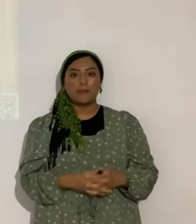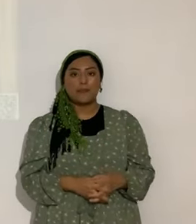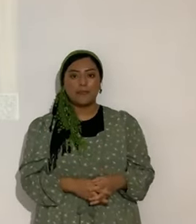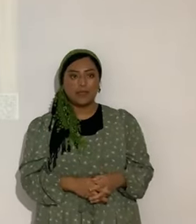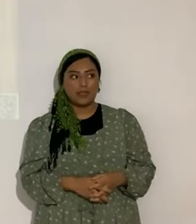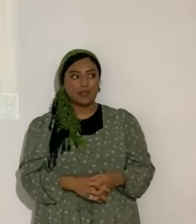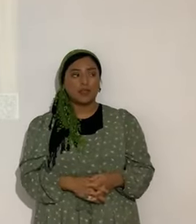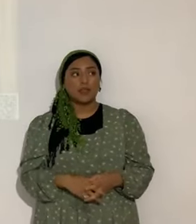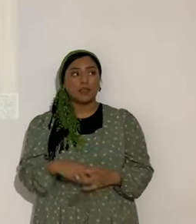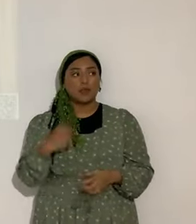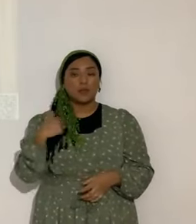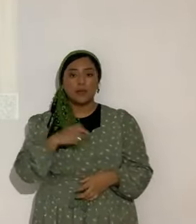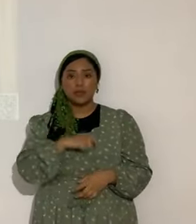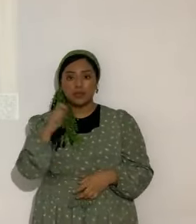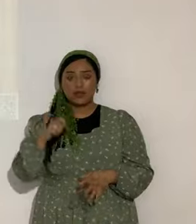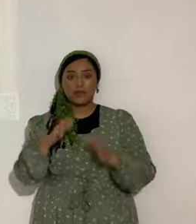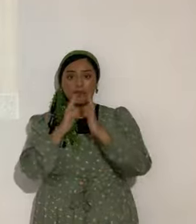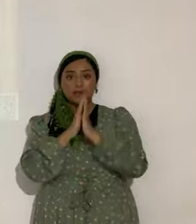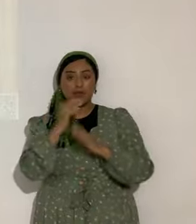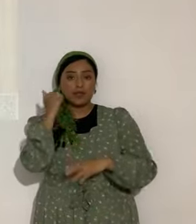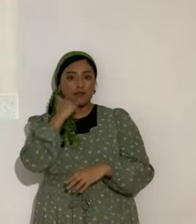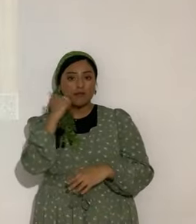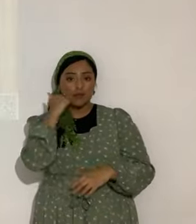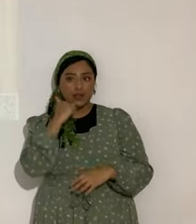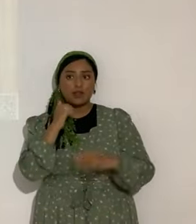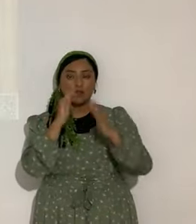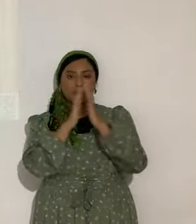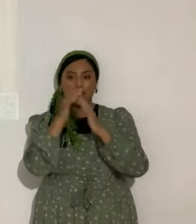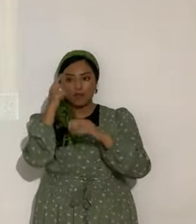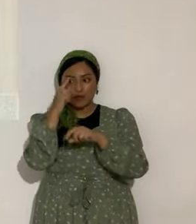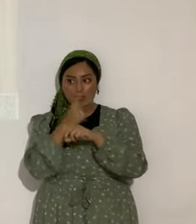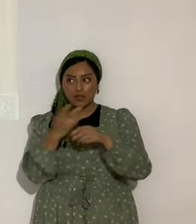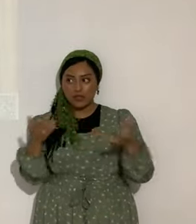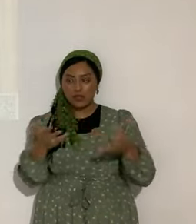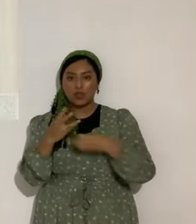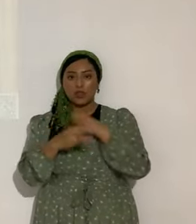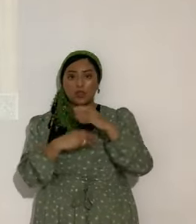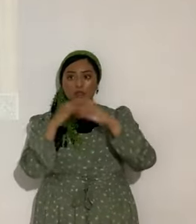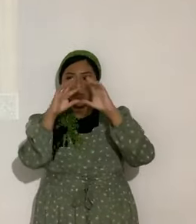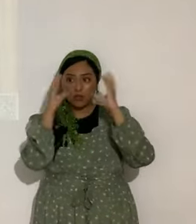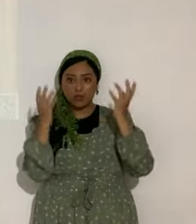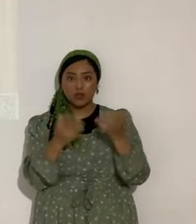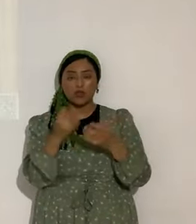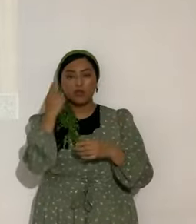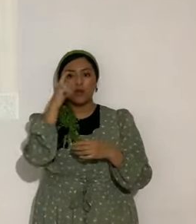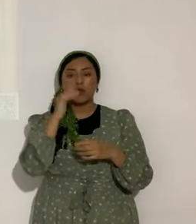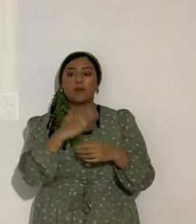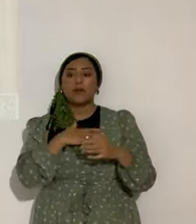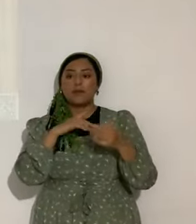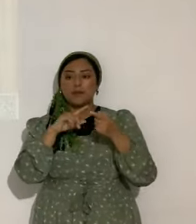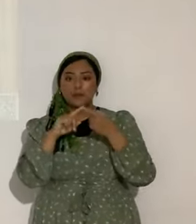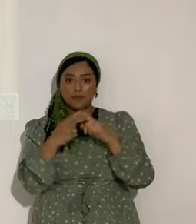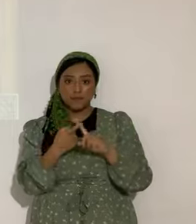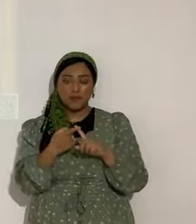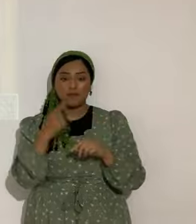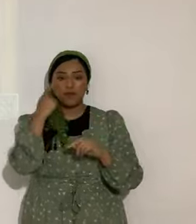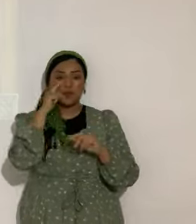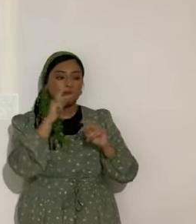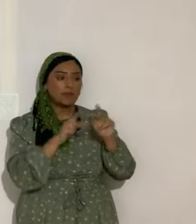Hay que hacer oración todos los días, hermanos, todos los días, oro por la Keilah local y mundial de Gozo y Paz, por los amigos y amigas, por las personas que hacen